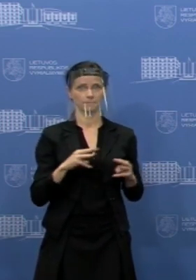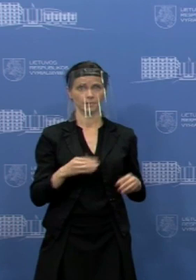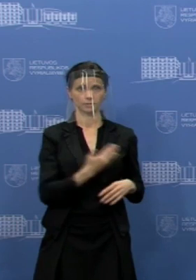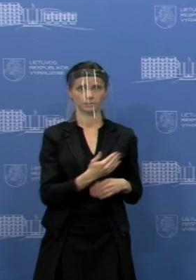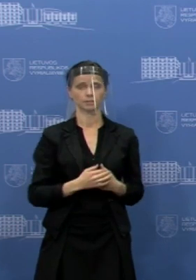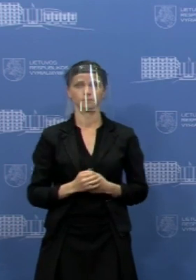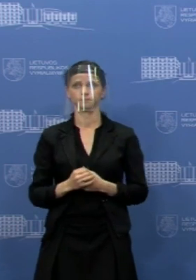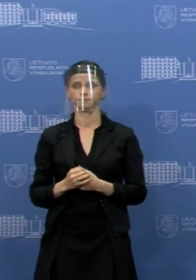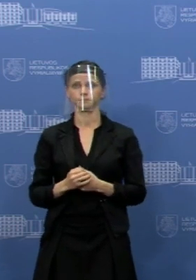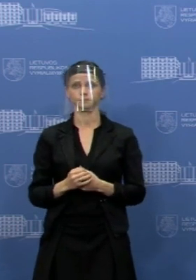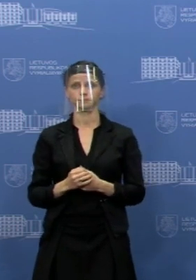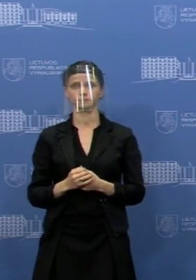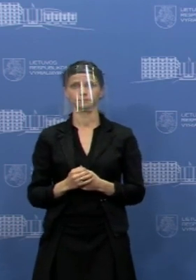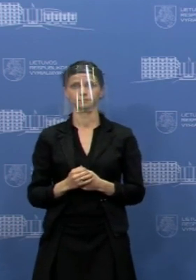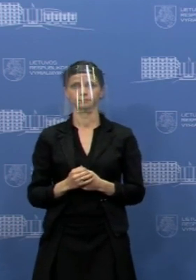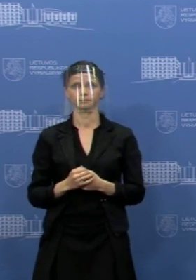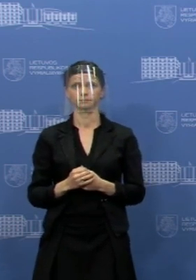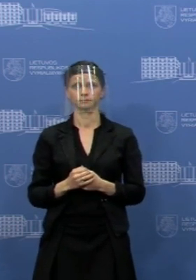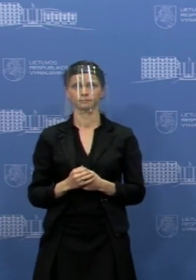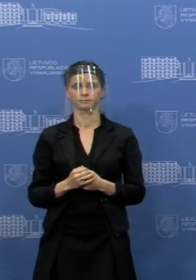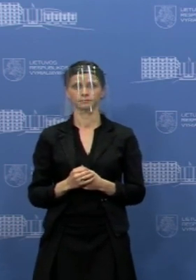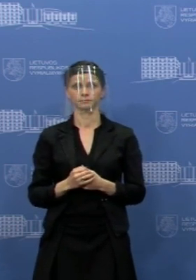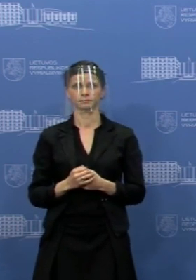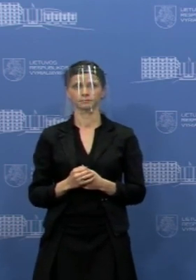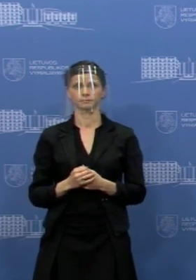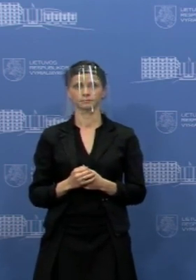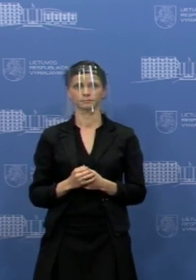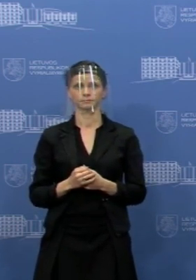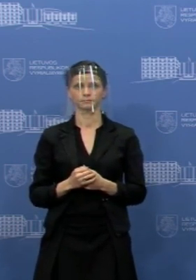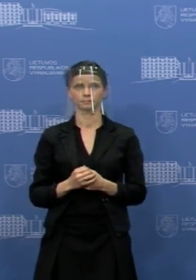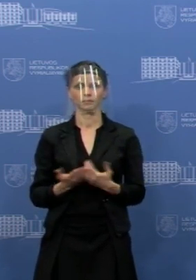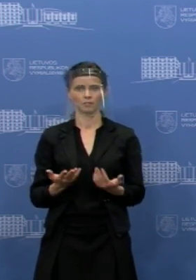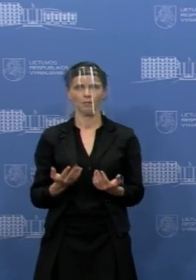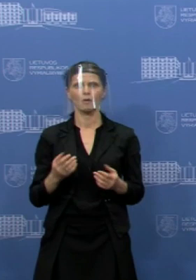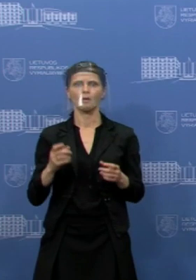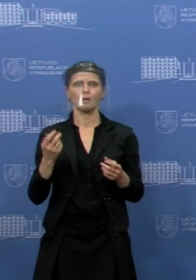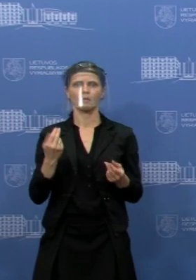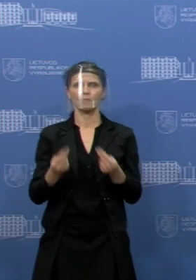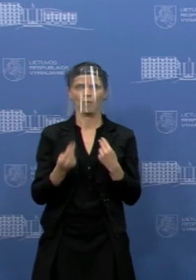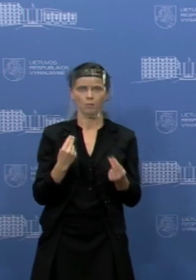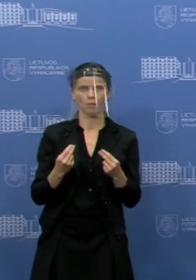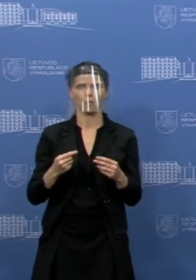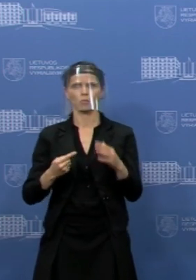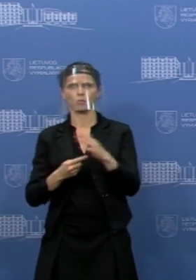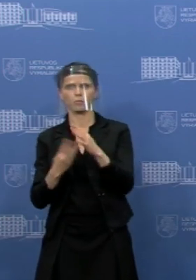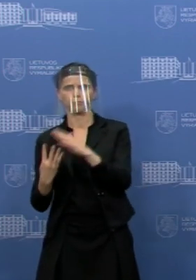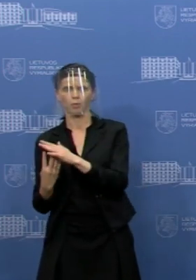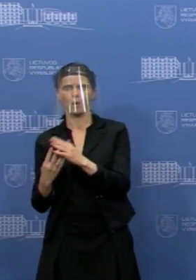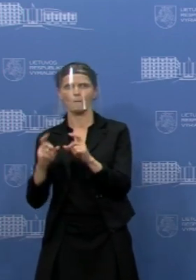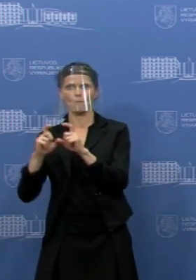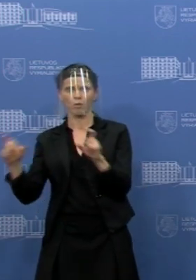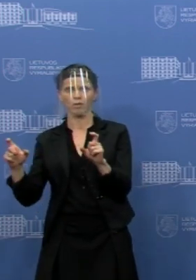kokias priežastis lėmė, kad vis dėlto nebuvo ribojamas dar želių ir pradinių klausimų veiklos, kuomet